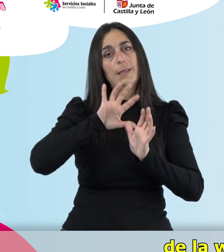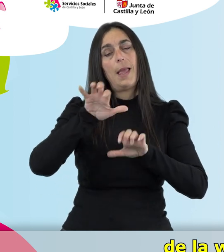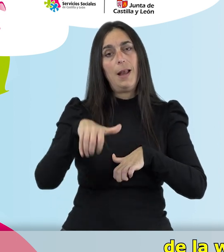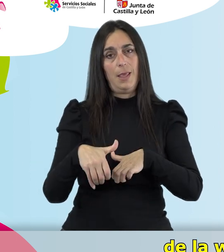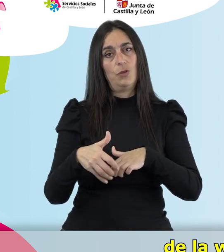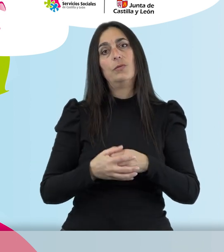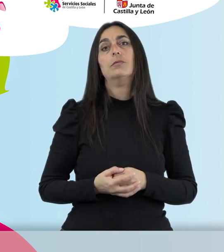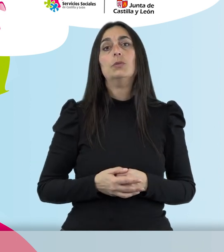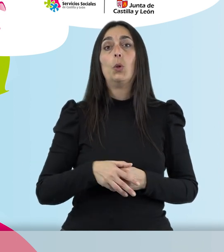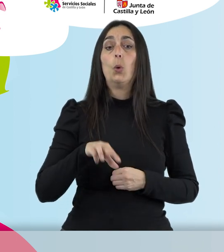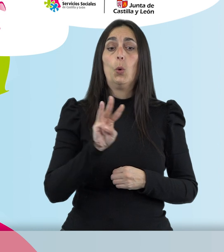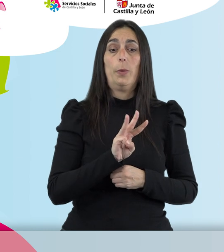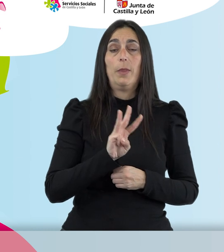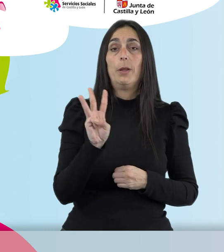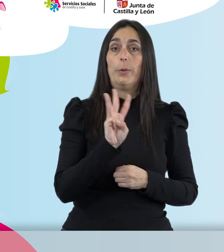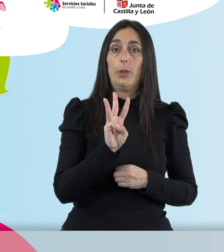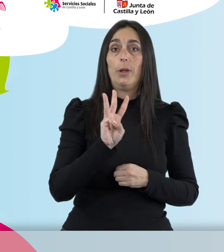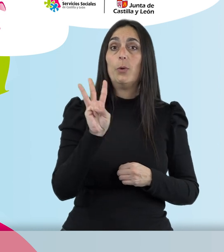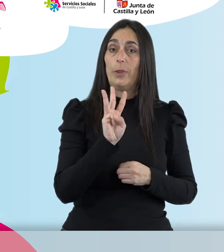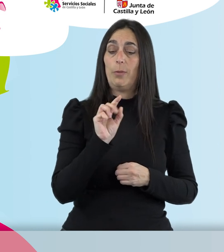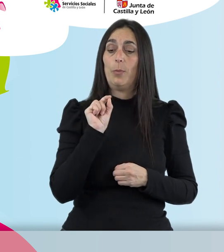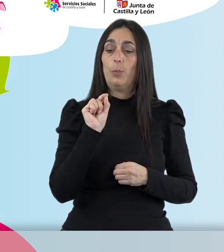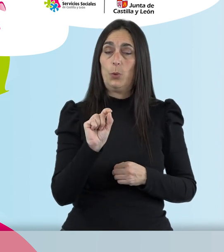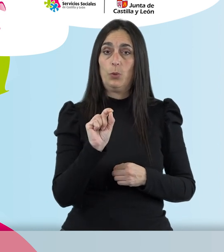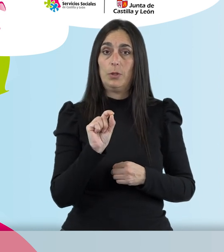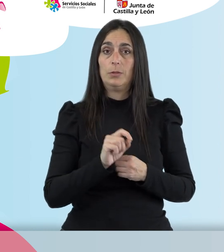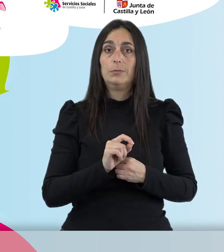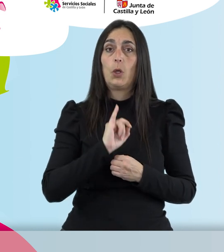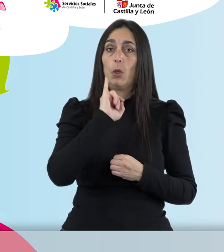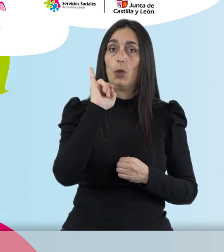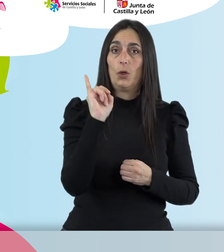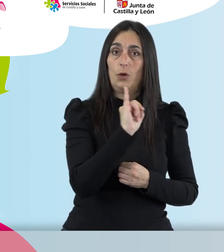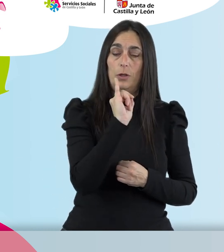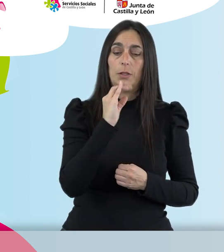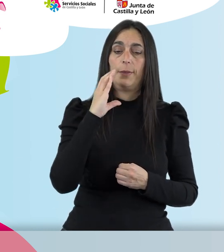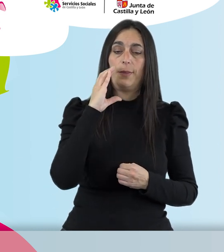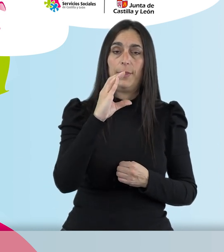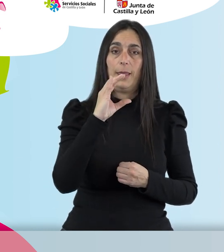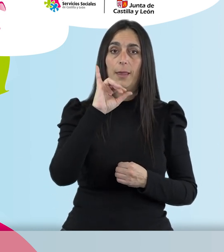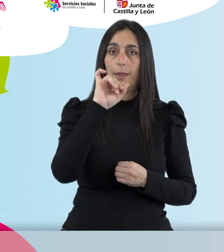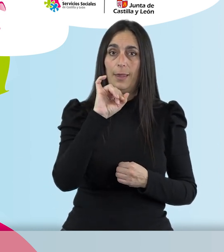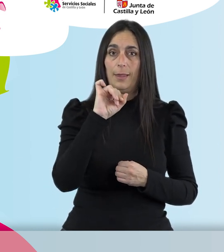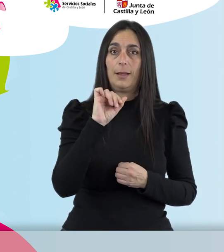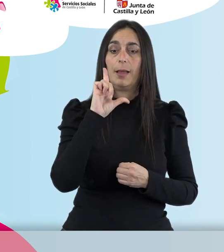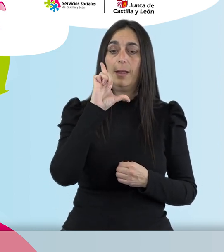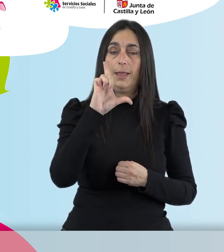Castilla y León www.jcl